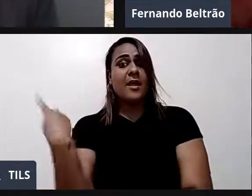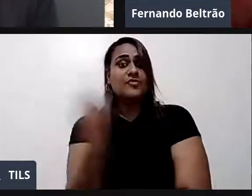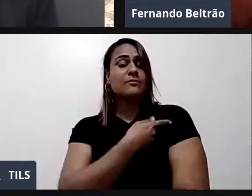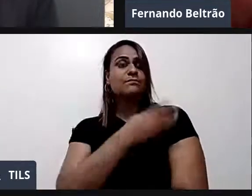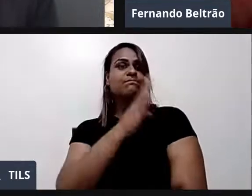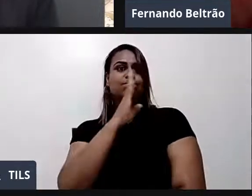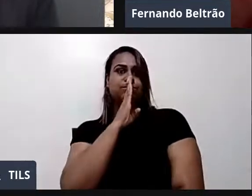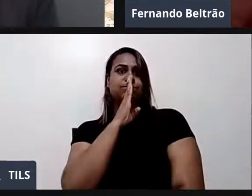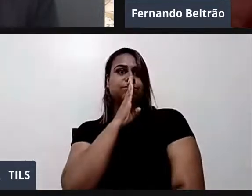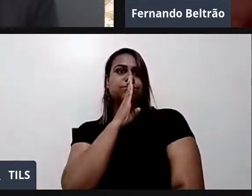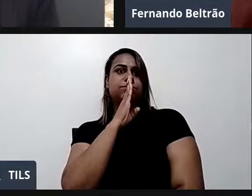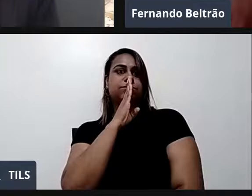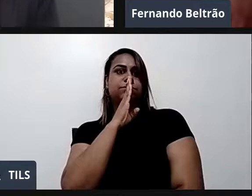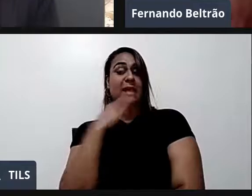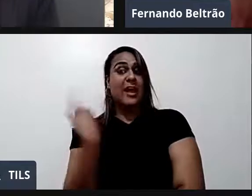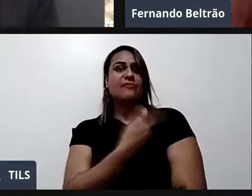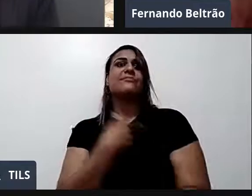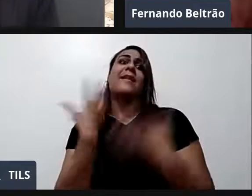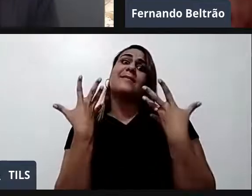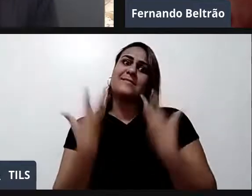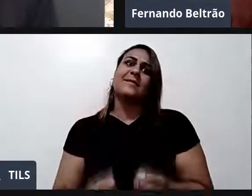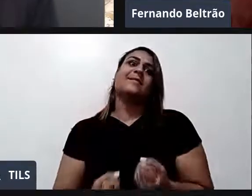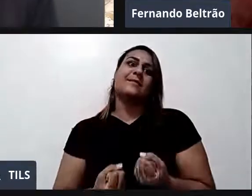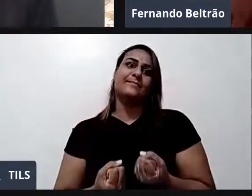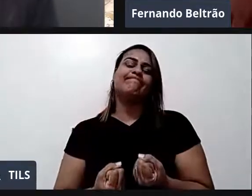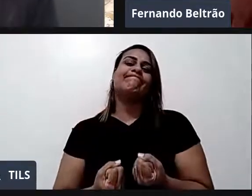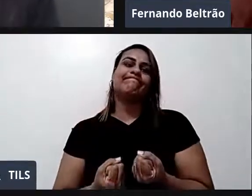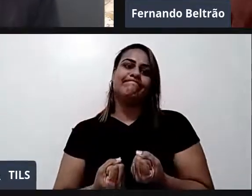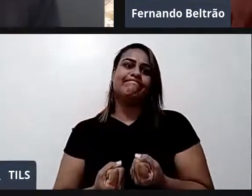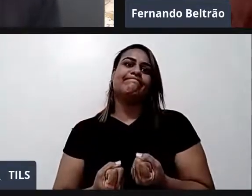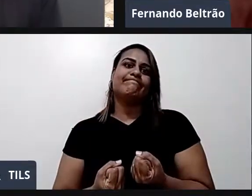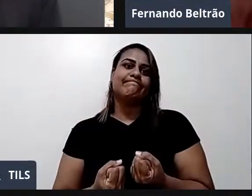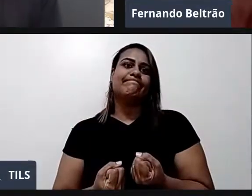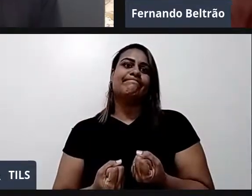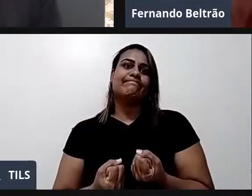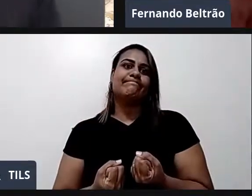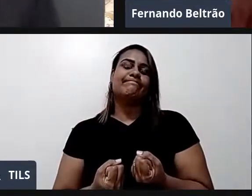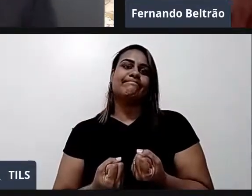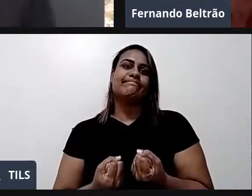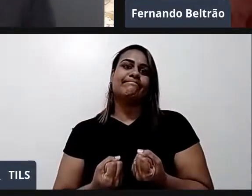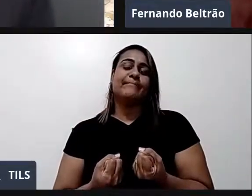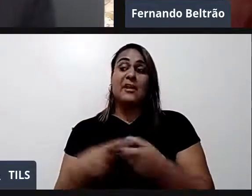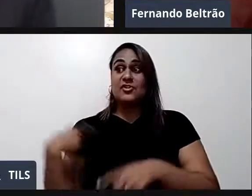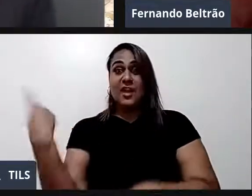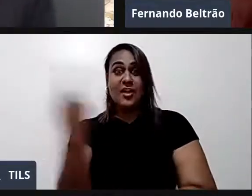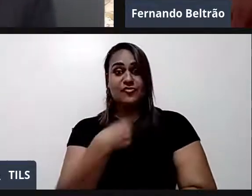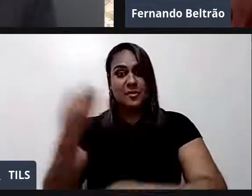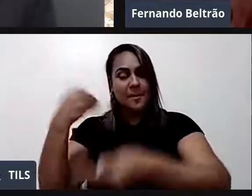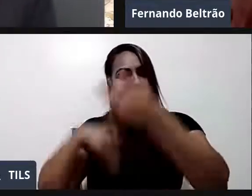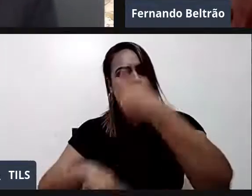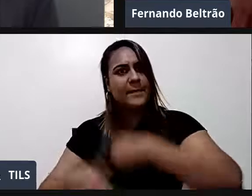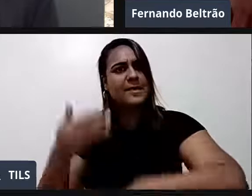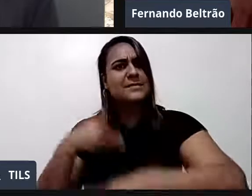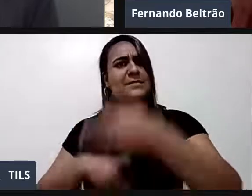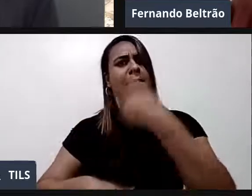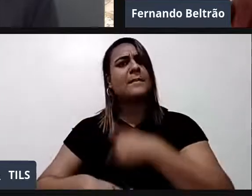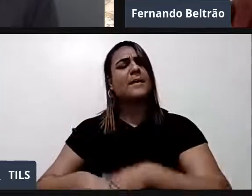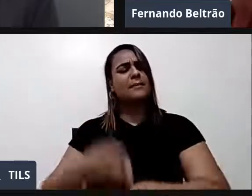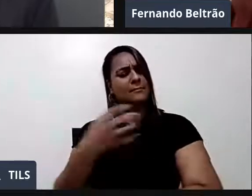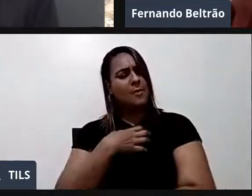caminho dos que não são bons. Basta que a gente participe de um modo correto, sem precisar ter ódio no